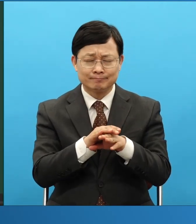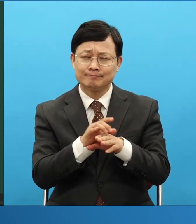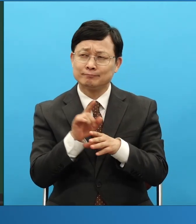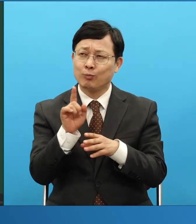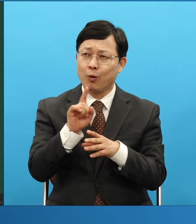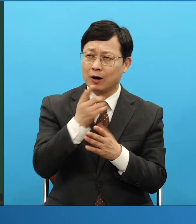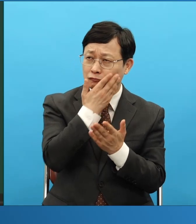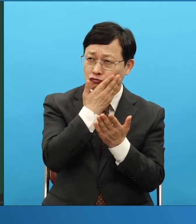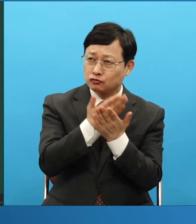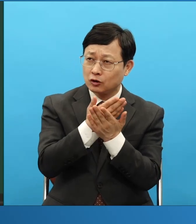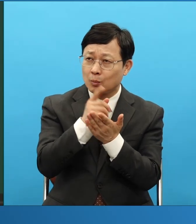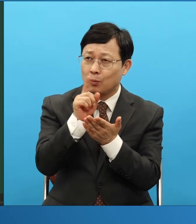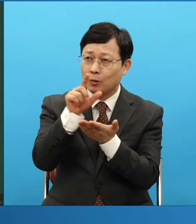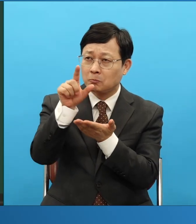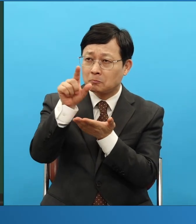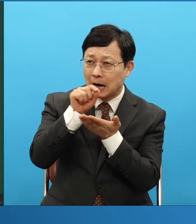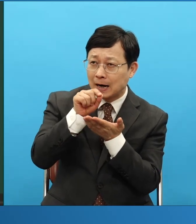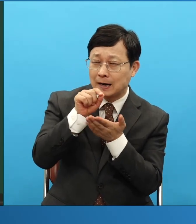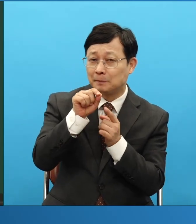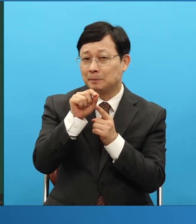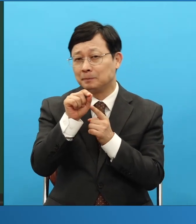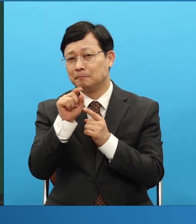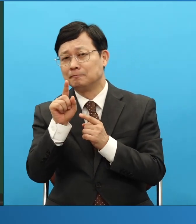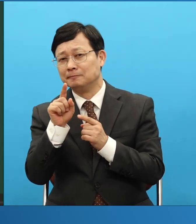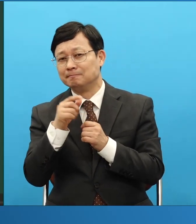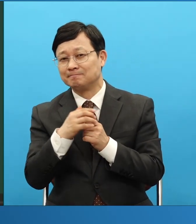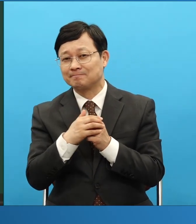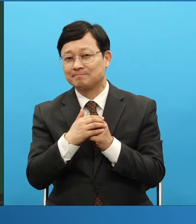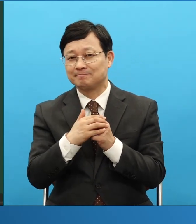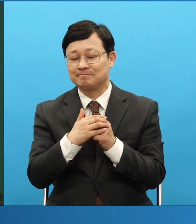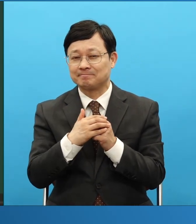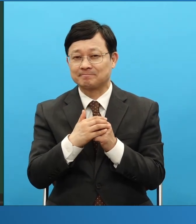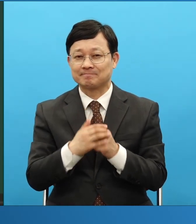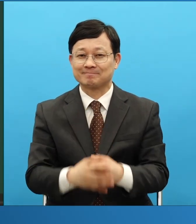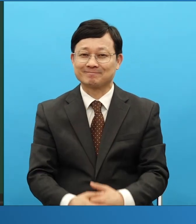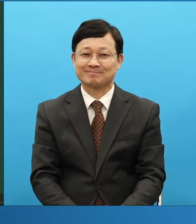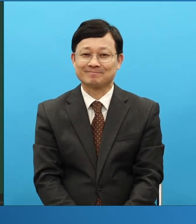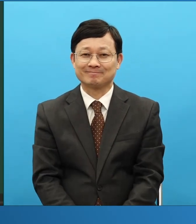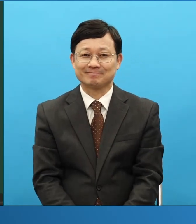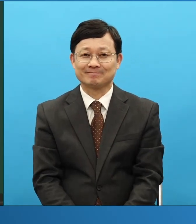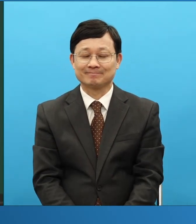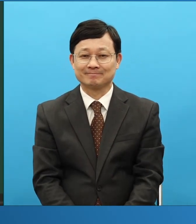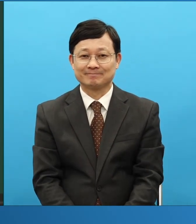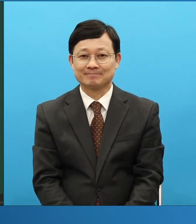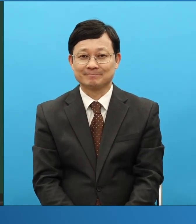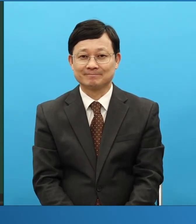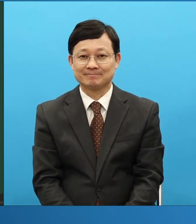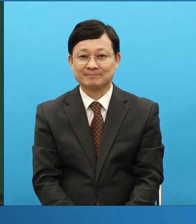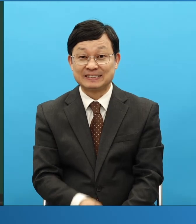오늘은 주로 아마 실제 복음의 마음대로 내게 세우는 것